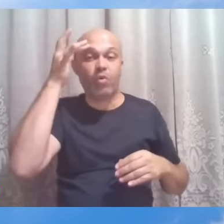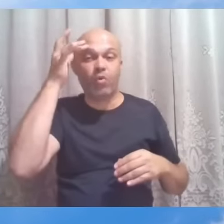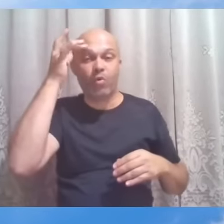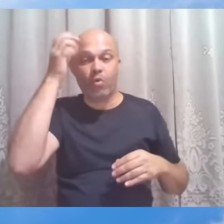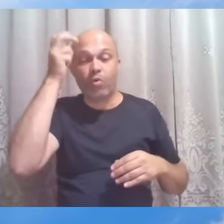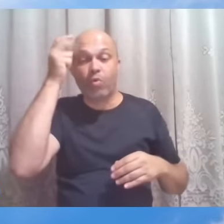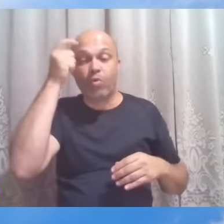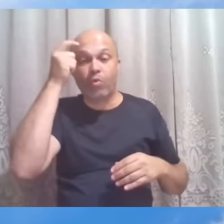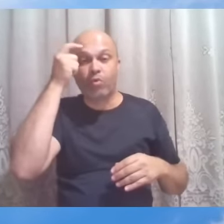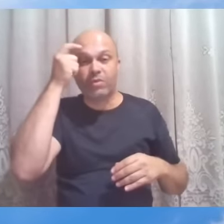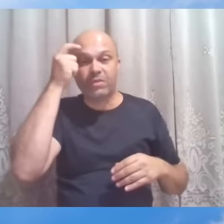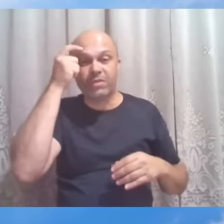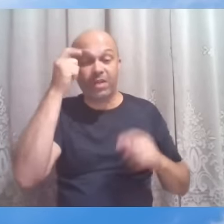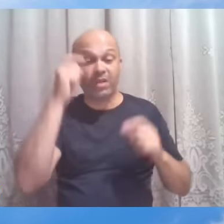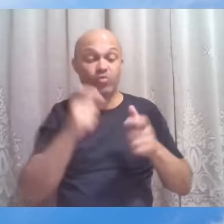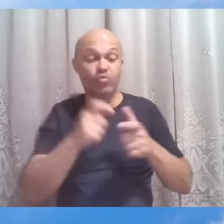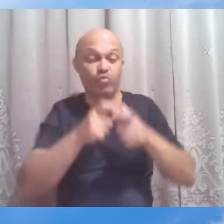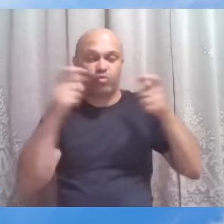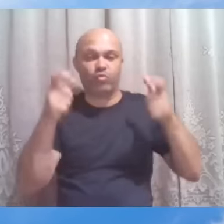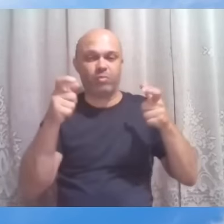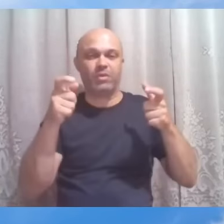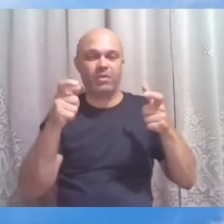no livro No Mundo Maior.